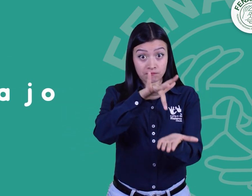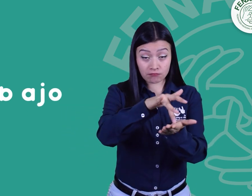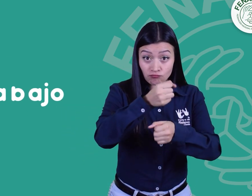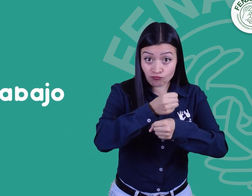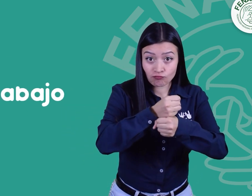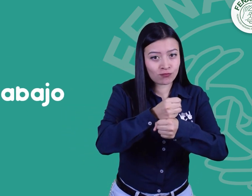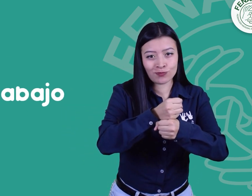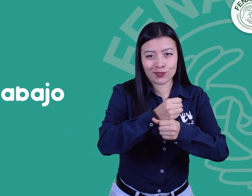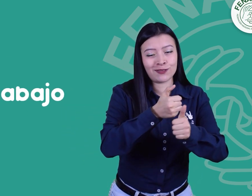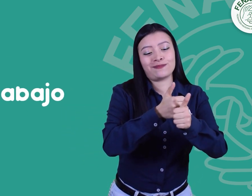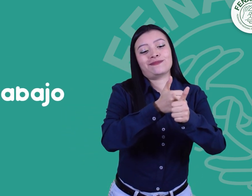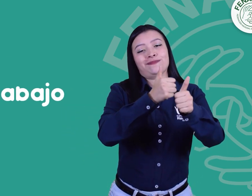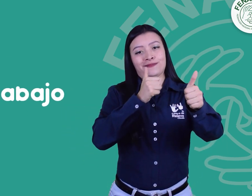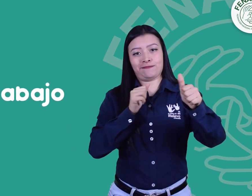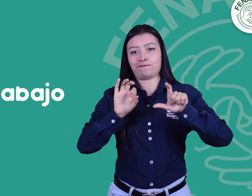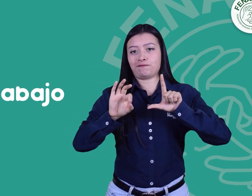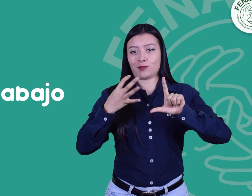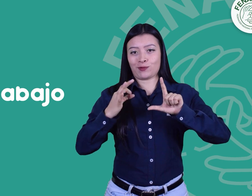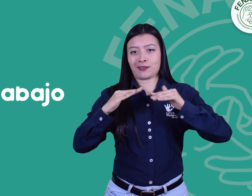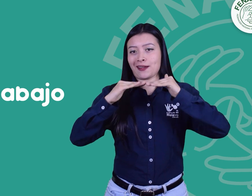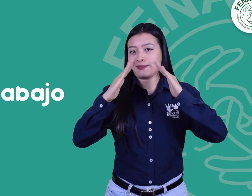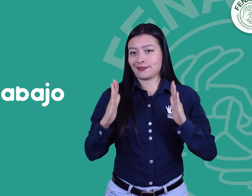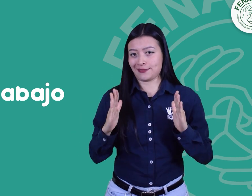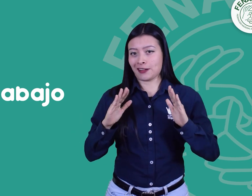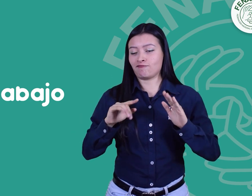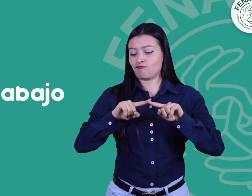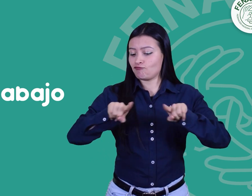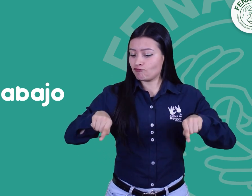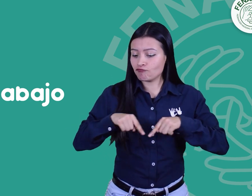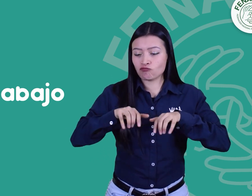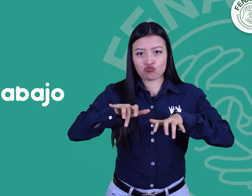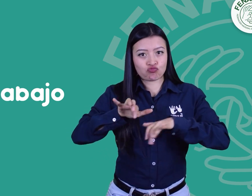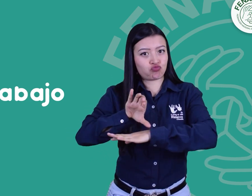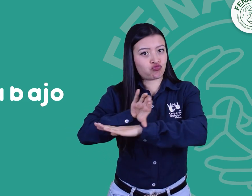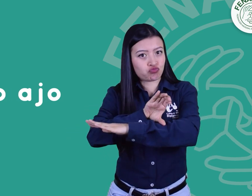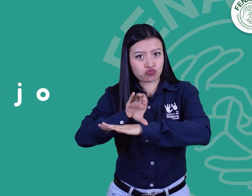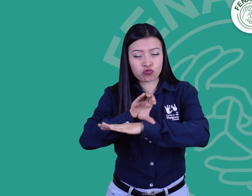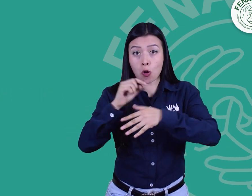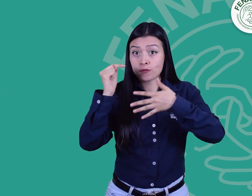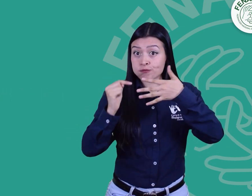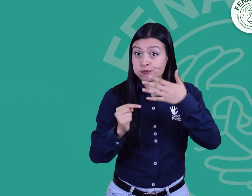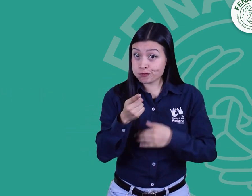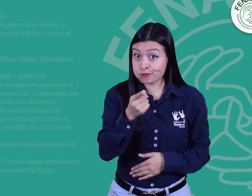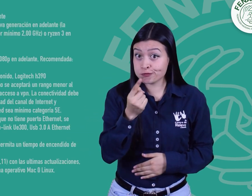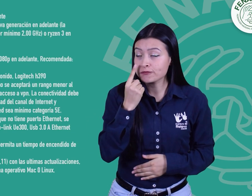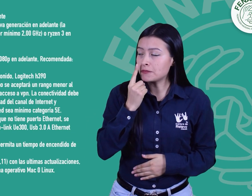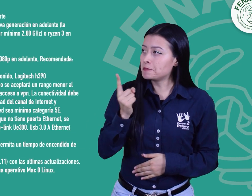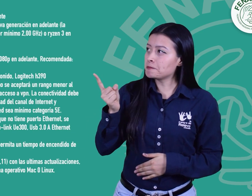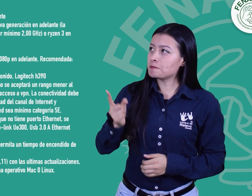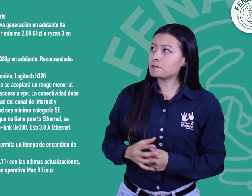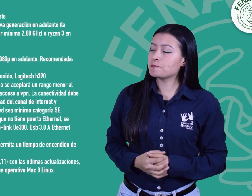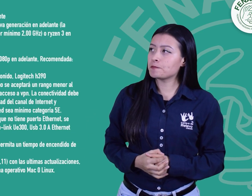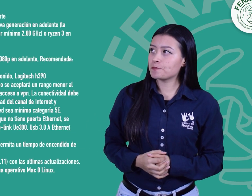por modalidad teletrabajo. En donde se deberá contar con un puesto de trabajo con las siguientes especificaciones.